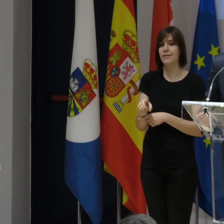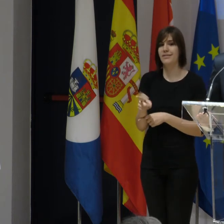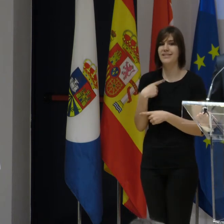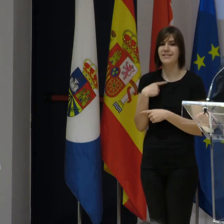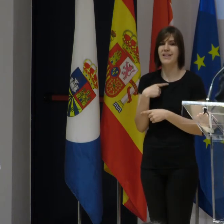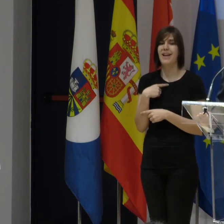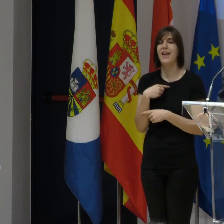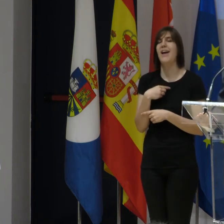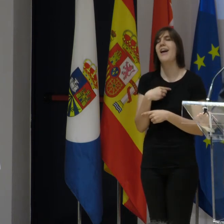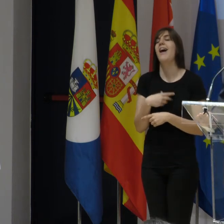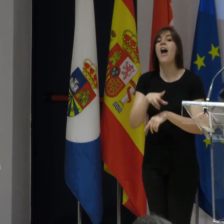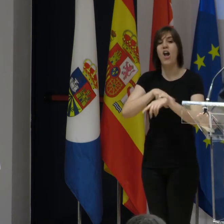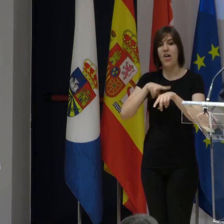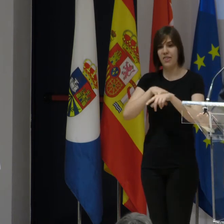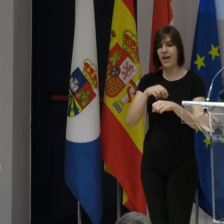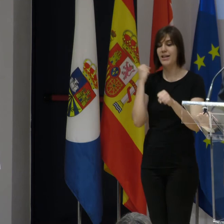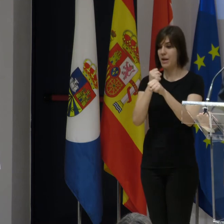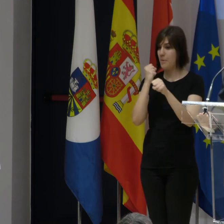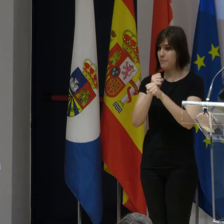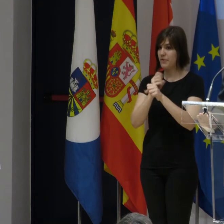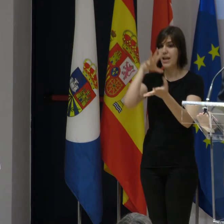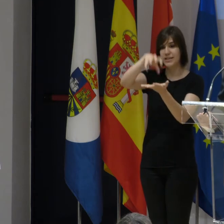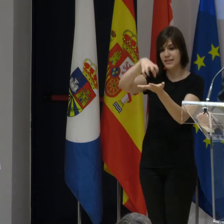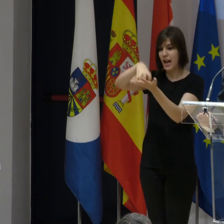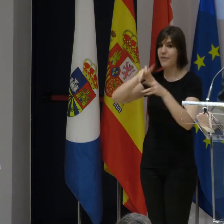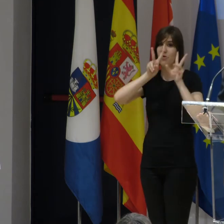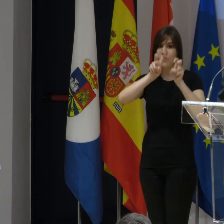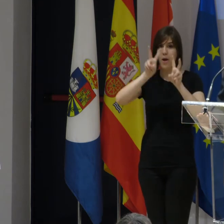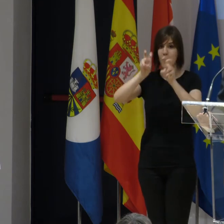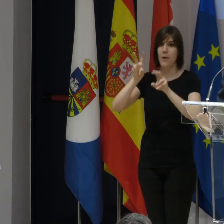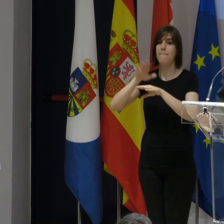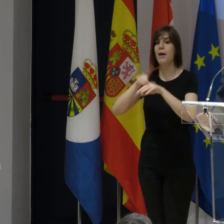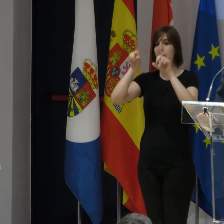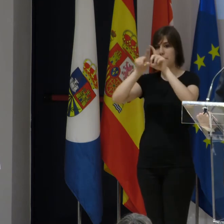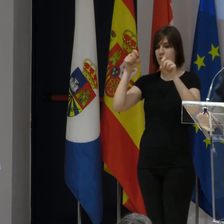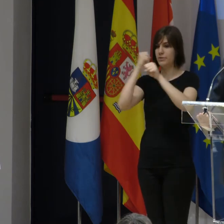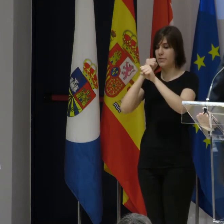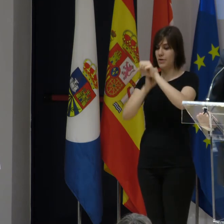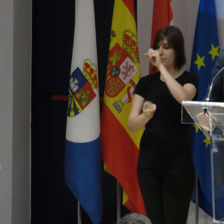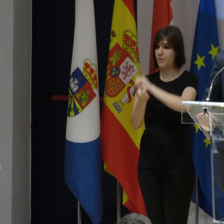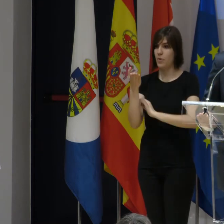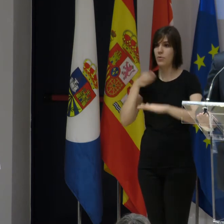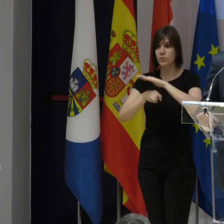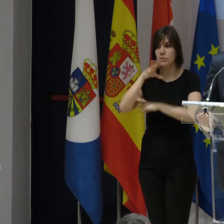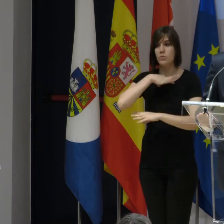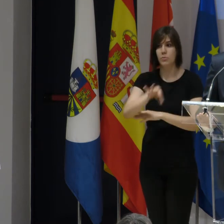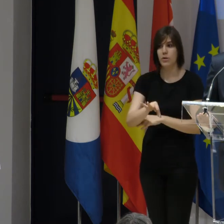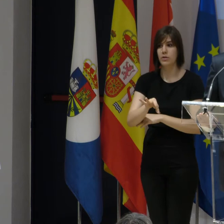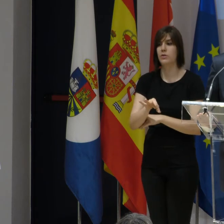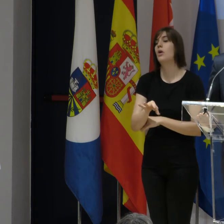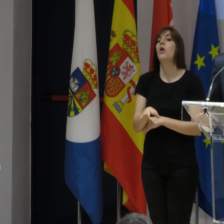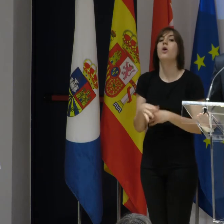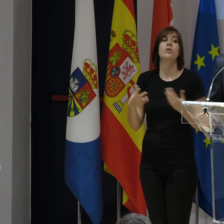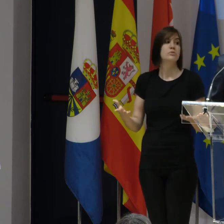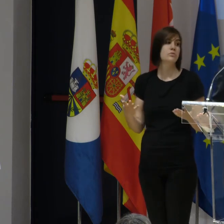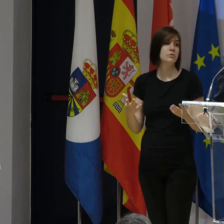concejal de empleo, lo vamos a ver con nuevas instalaciones que van a estar al servicio de los emprendedores y de las personas que montan empresas como